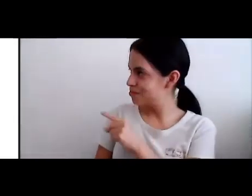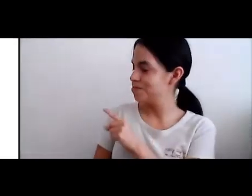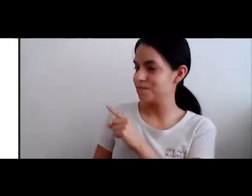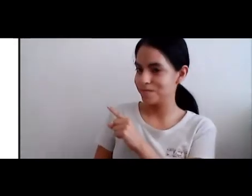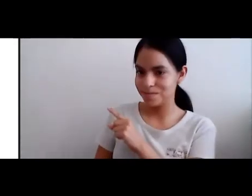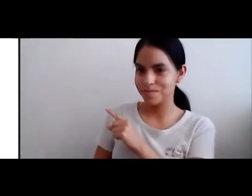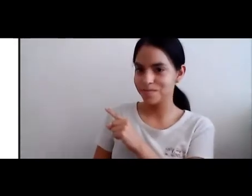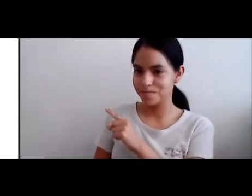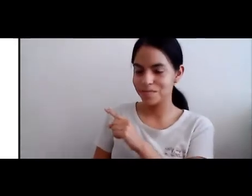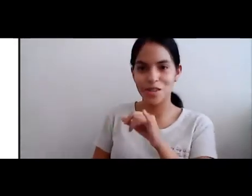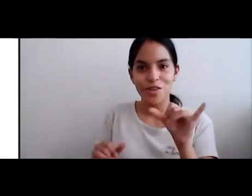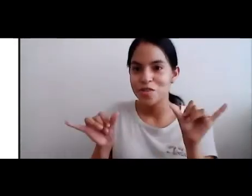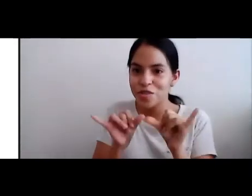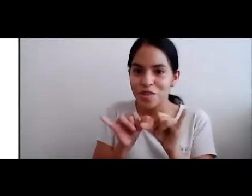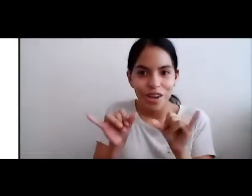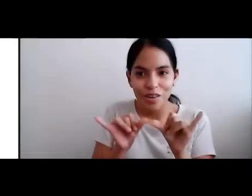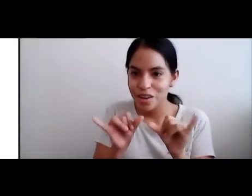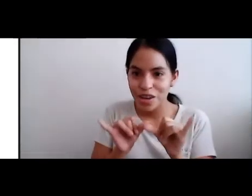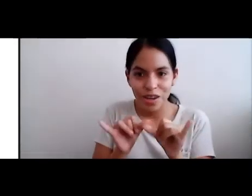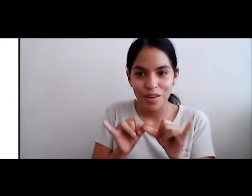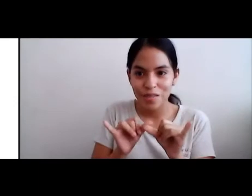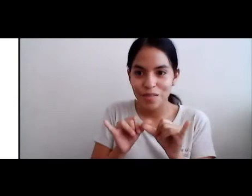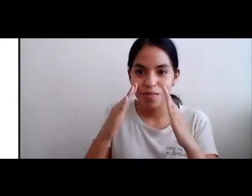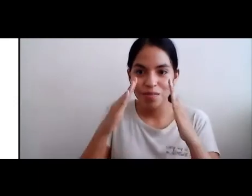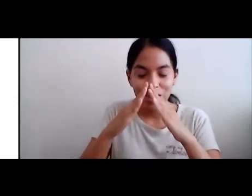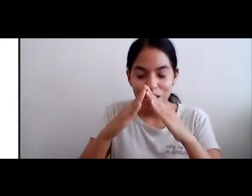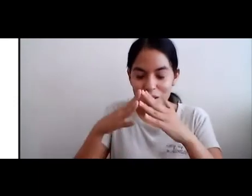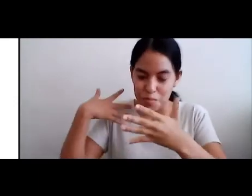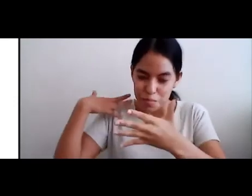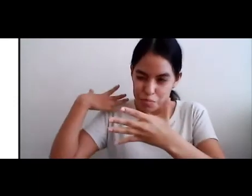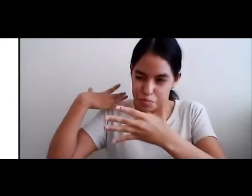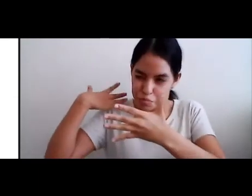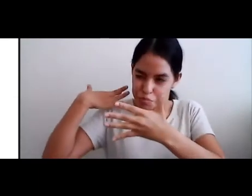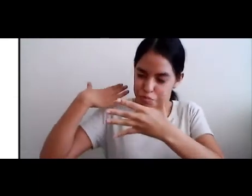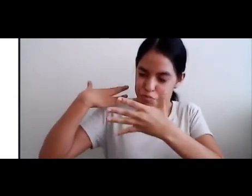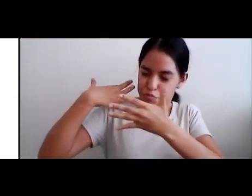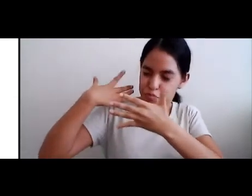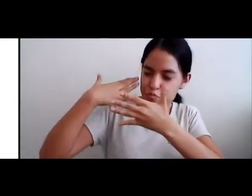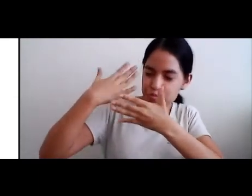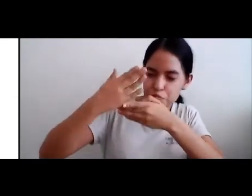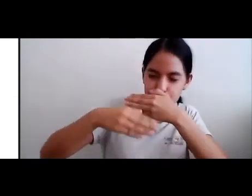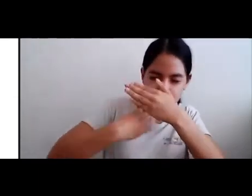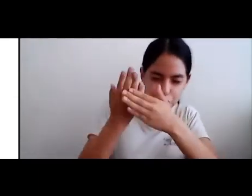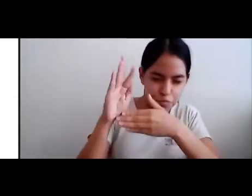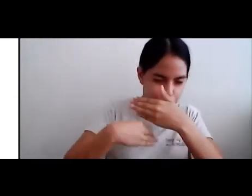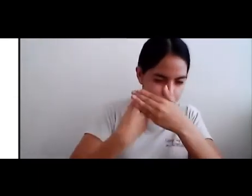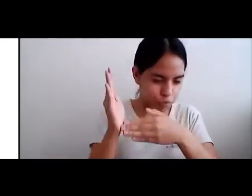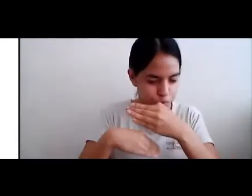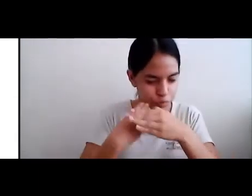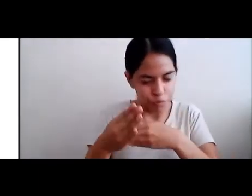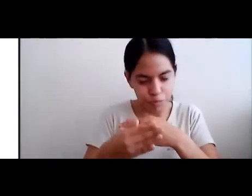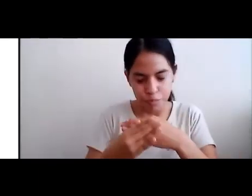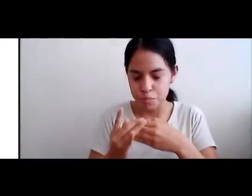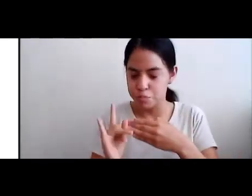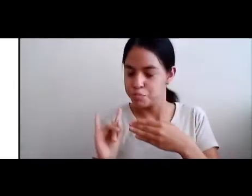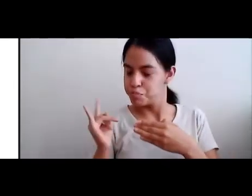¿Quién es? ¿Quién es esta jovencita? Es la bebé Que ya se convirtió En una joven princesa